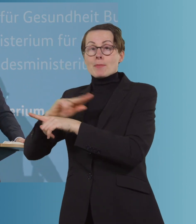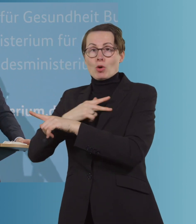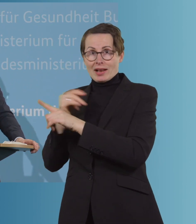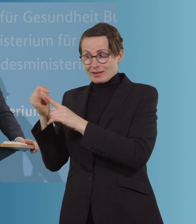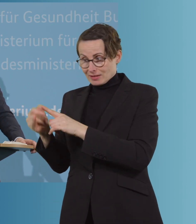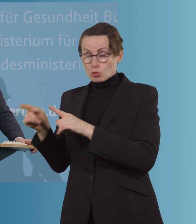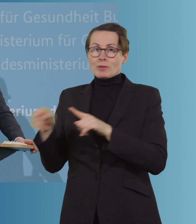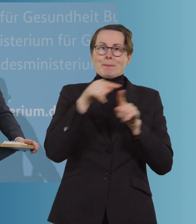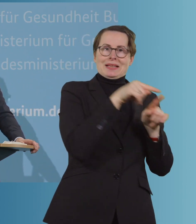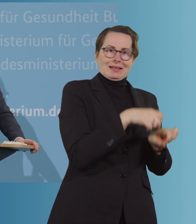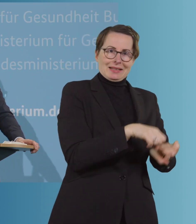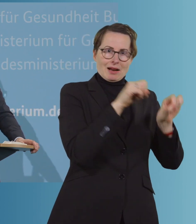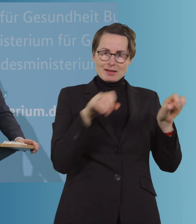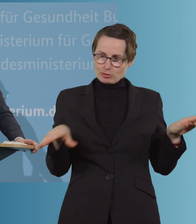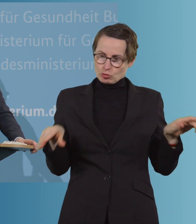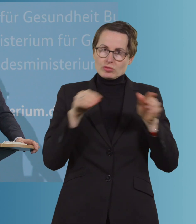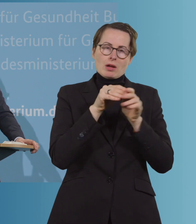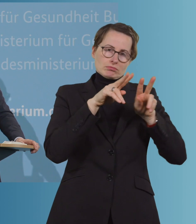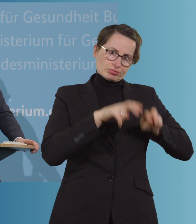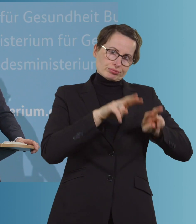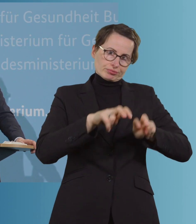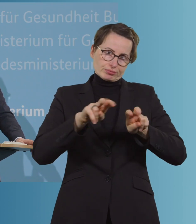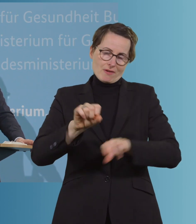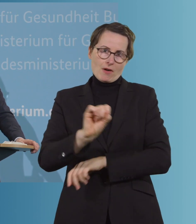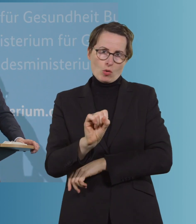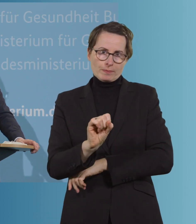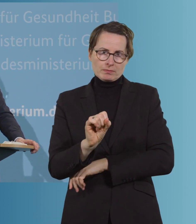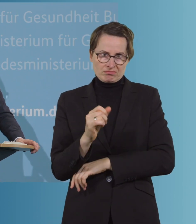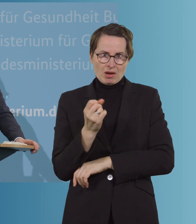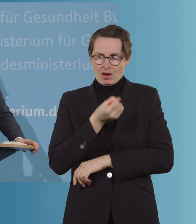mit die Dinge aufzuklären, weil das natürlich grundsätzlich eine sehr, sehr wichtige Frage ist.